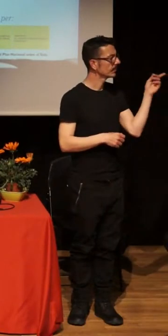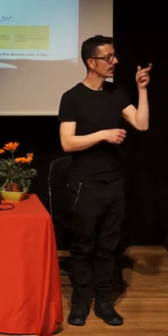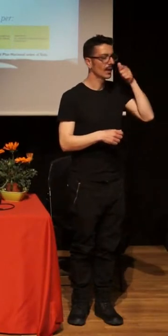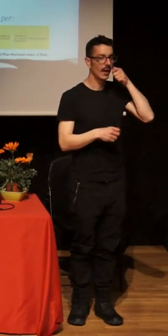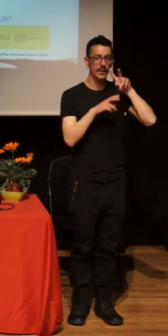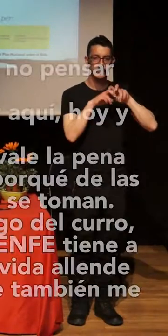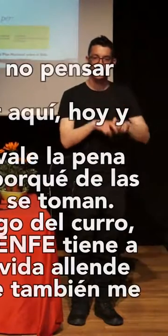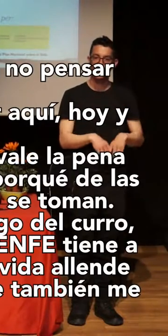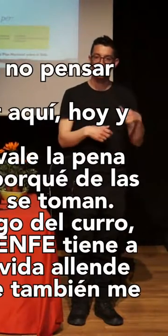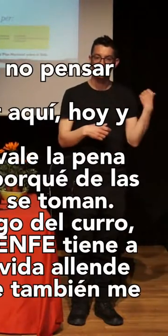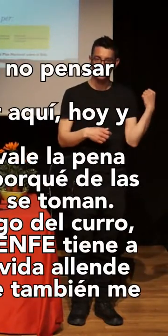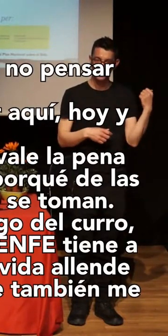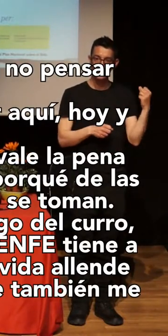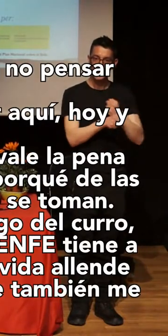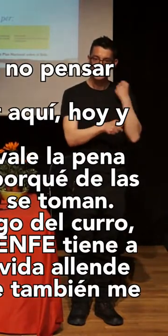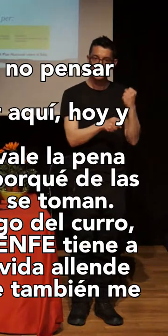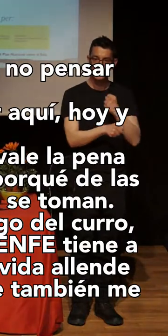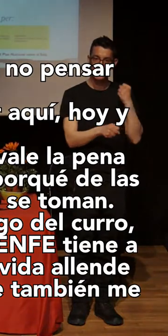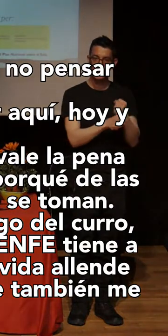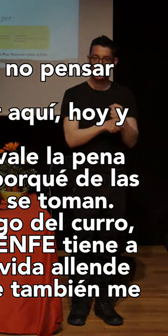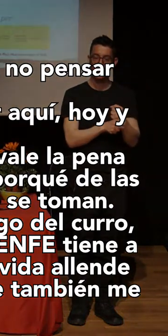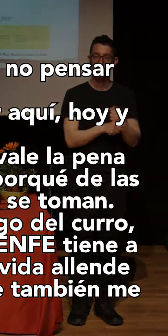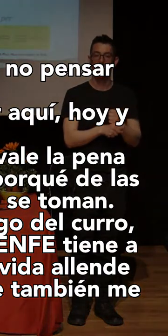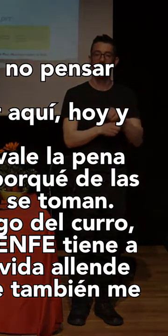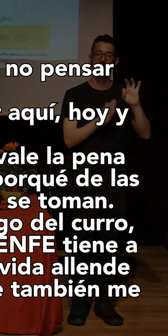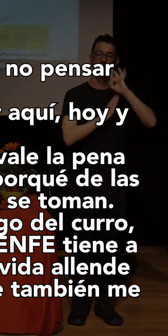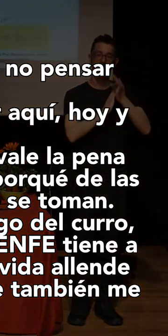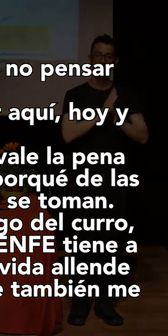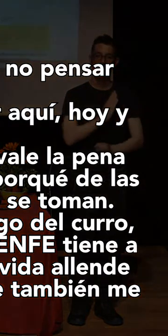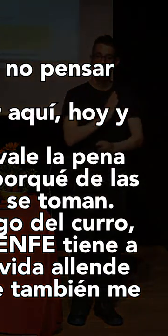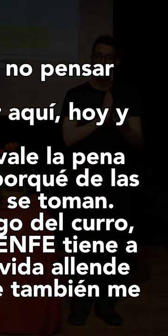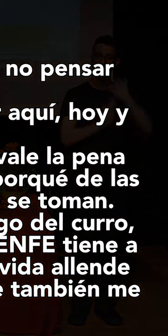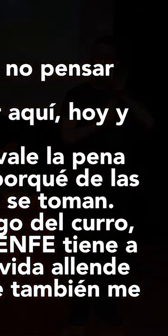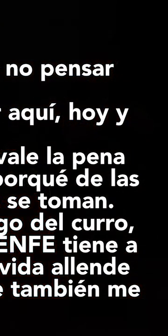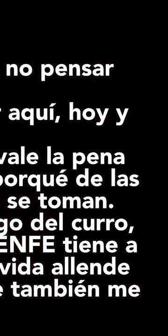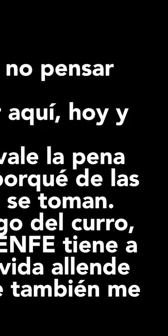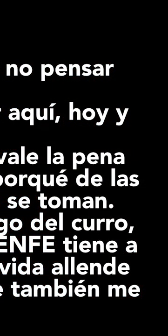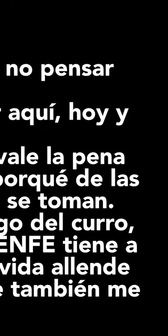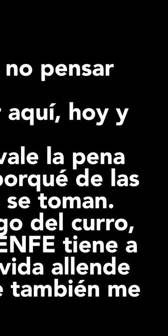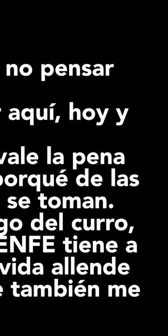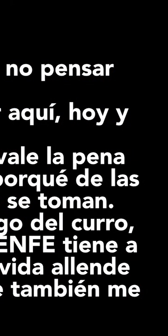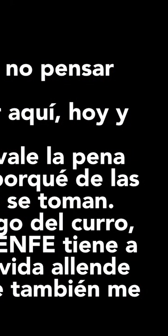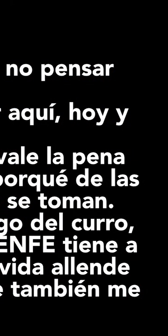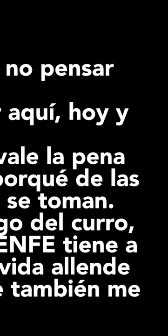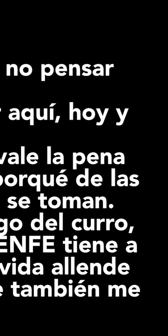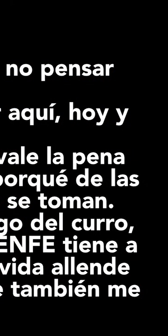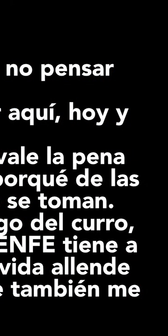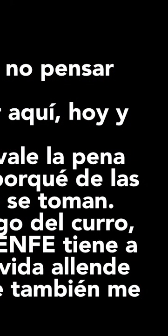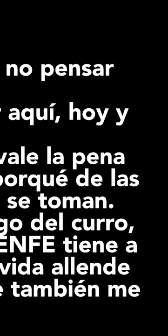registrado. trabaja en Ciudad Studi, es técnico en promoción de... ¿De?